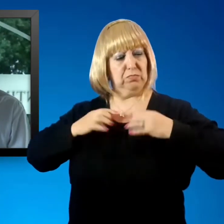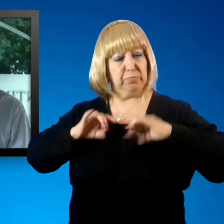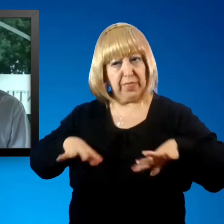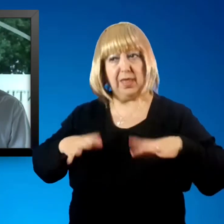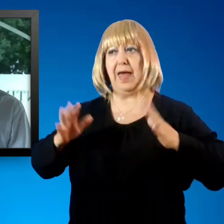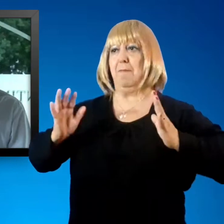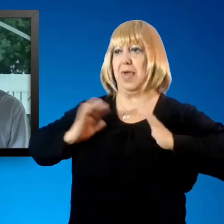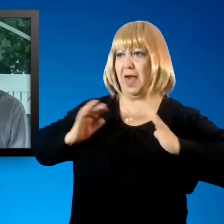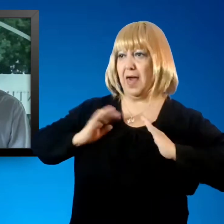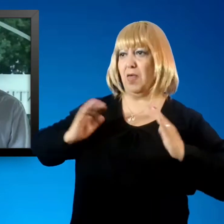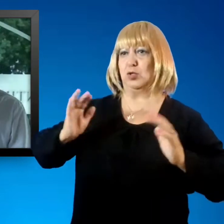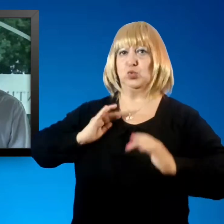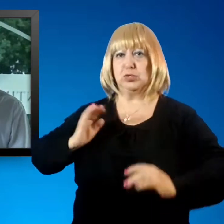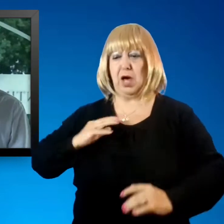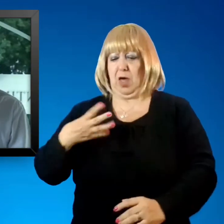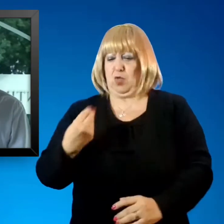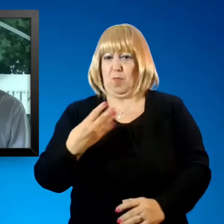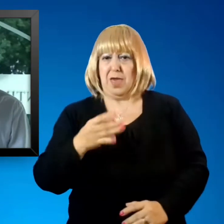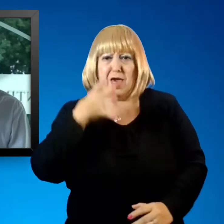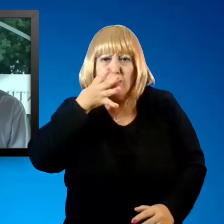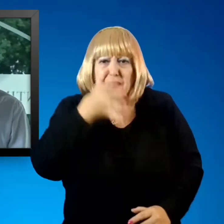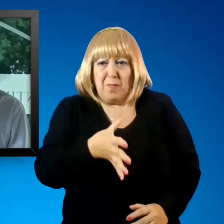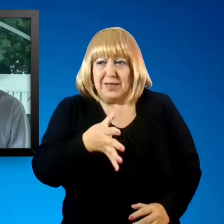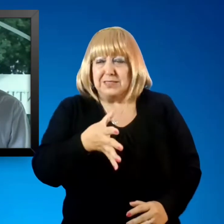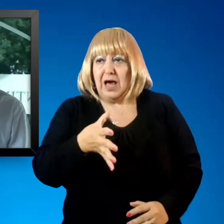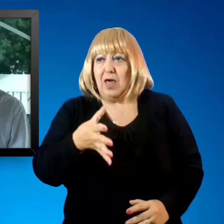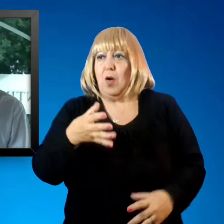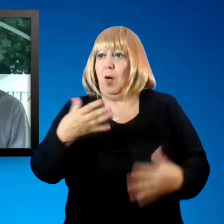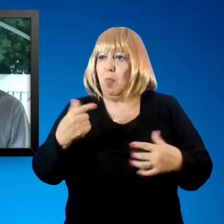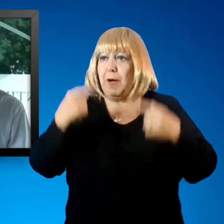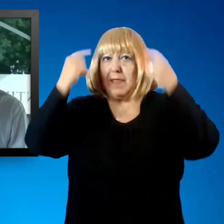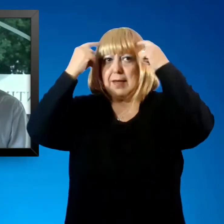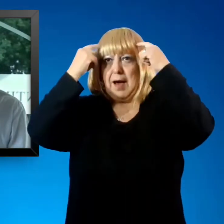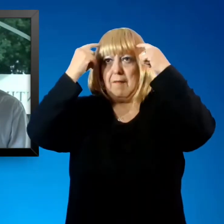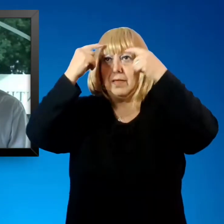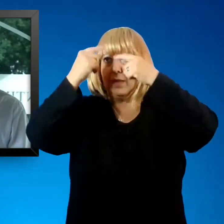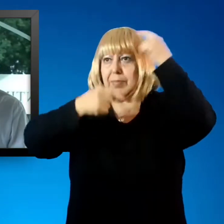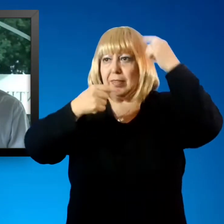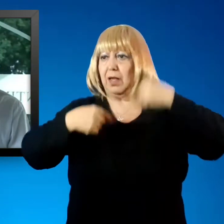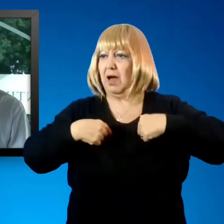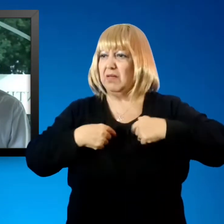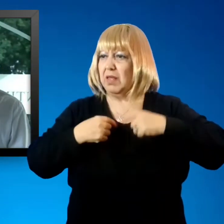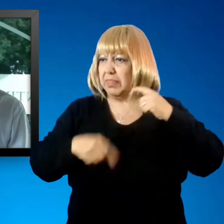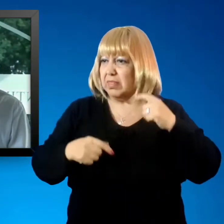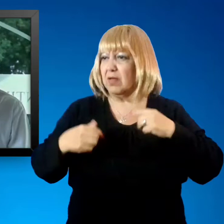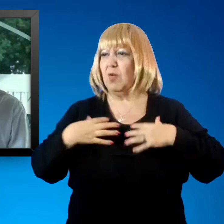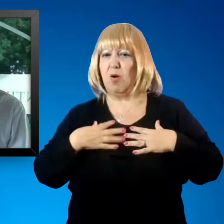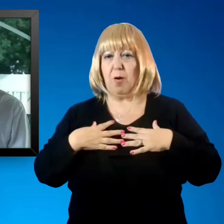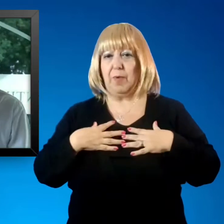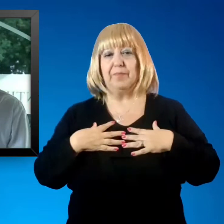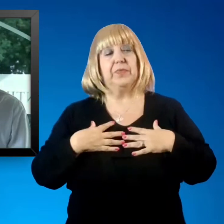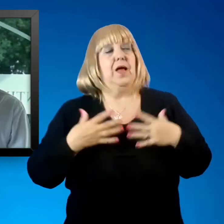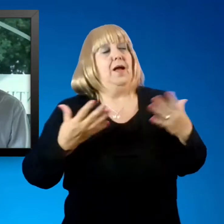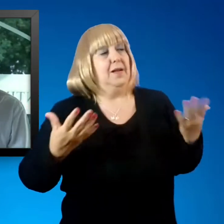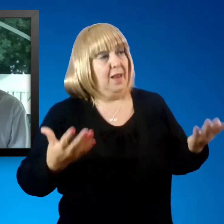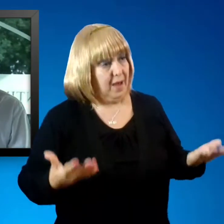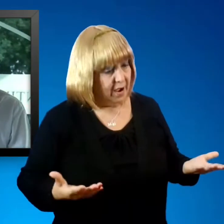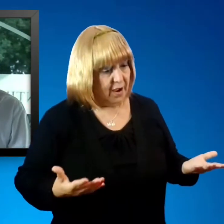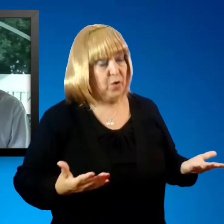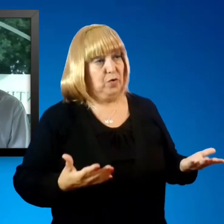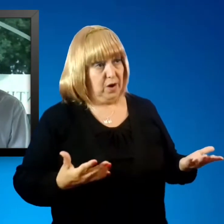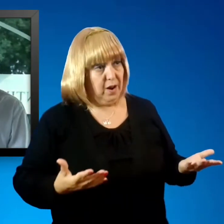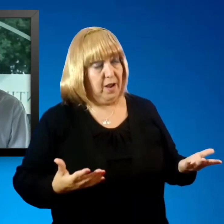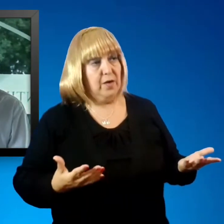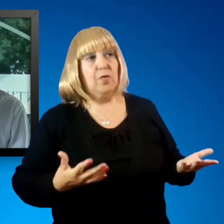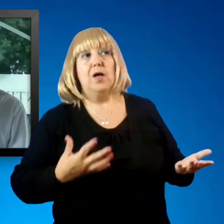el miedo atroz, digamos, o ese miedo exagerado también debilita nuestra salud clínica, ¿no? Exactamente.